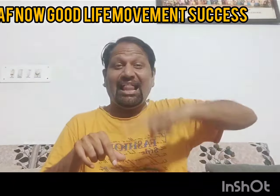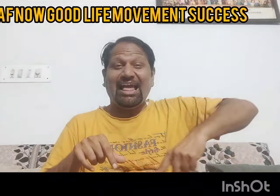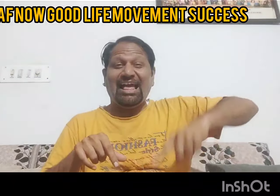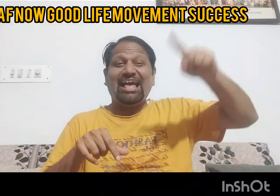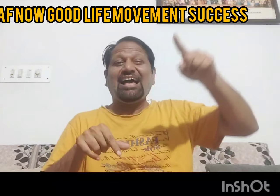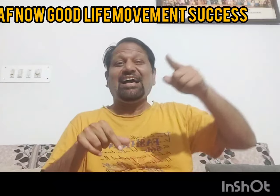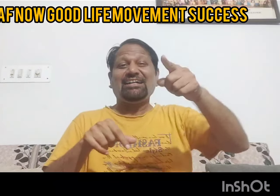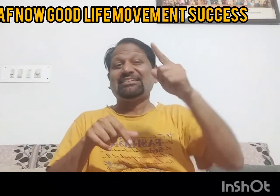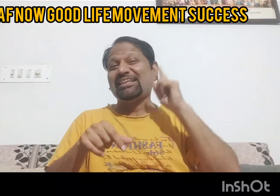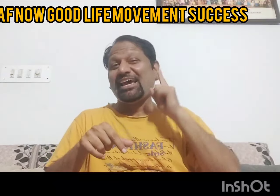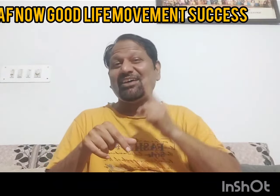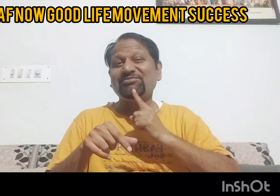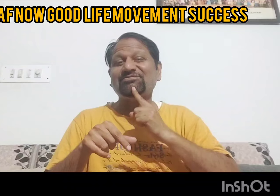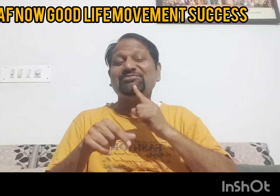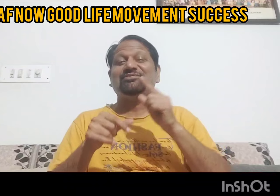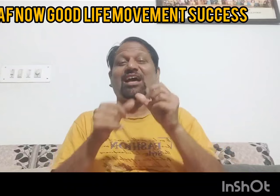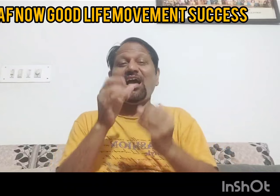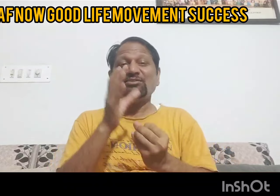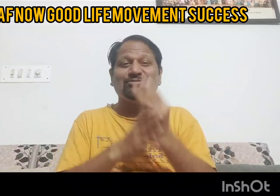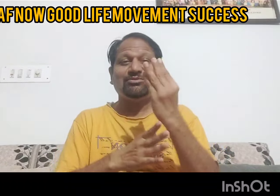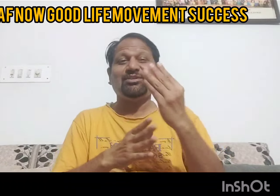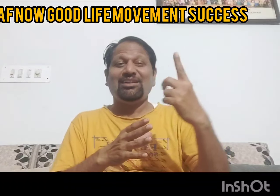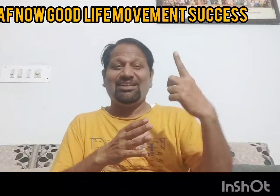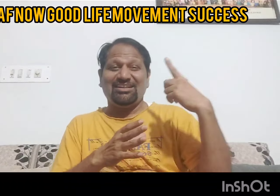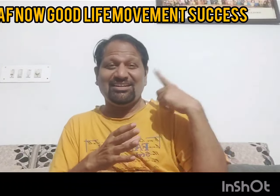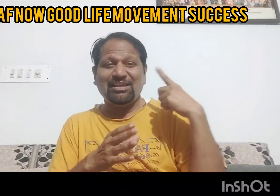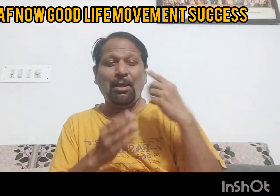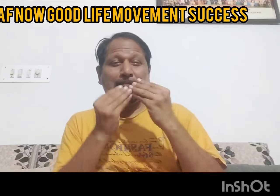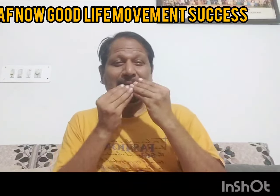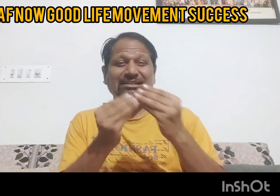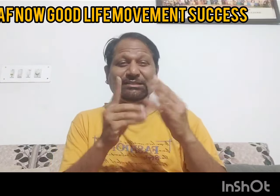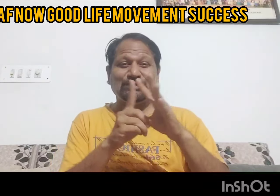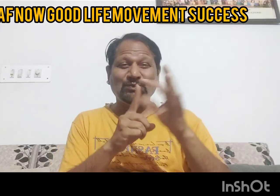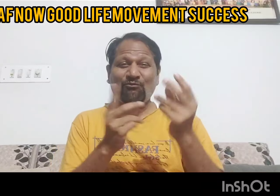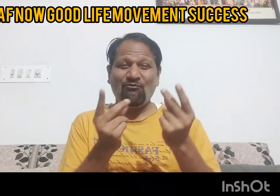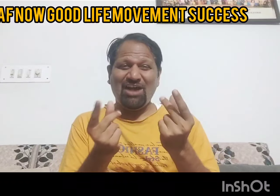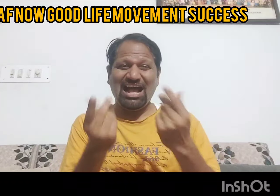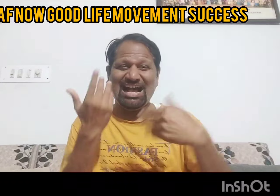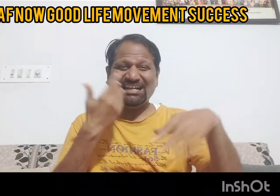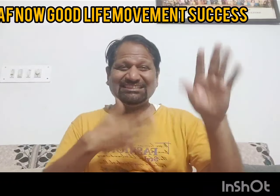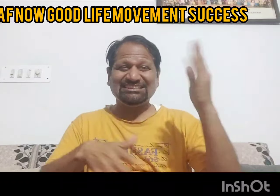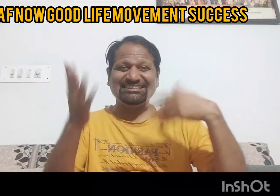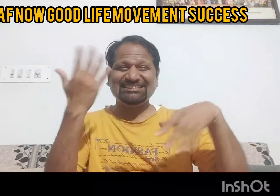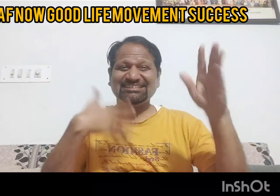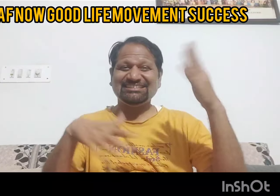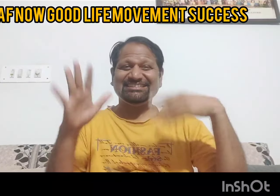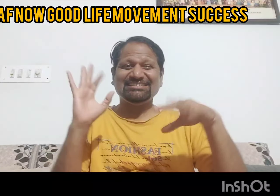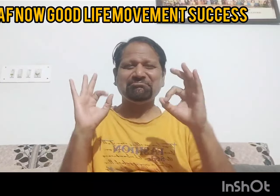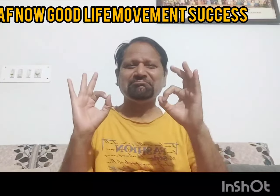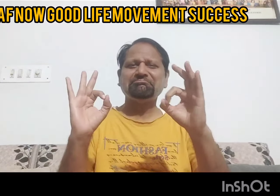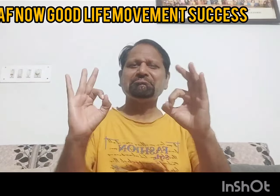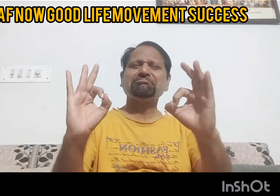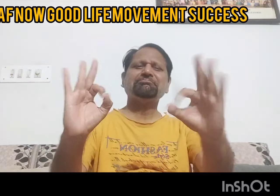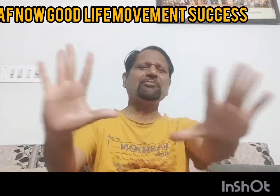पूरे हिंदुस्तान में अब समय हैं जो मुख बदिर हैं दिव्यांग जन हैं उनके जो संग हैं